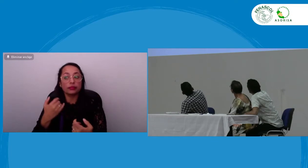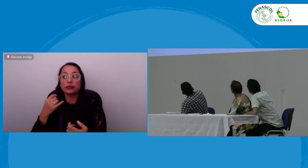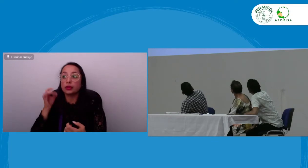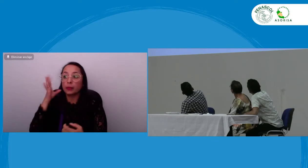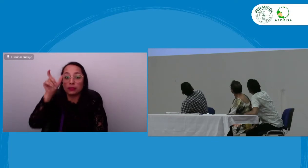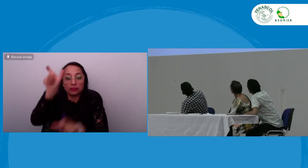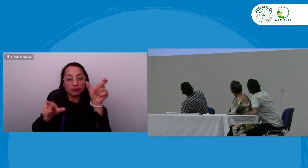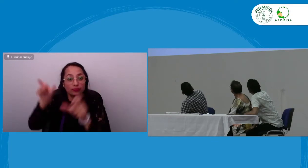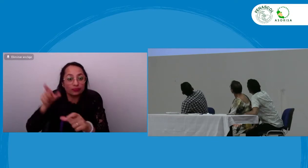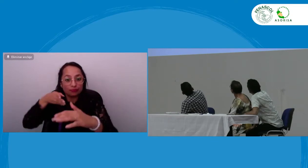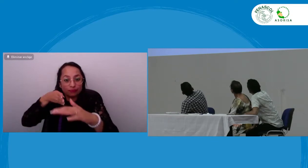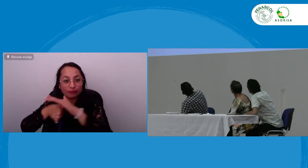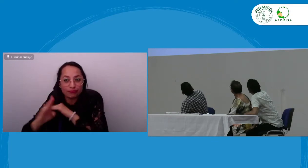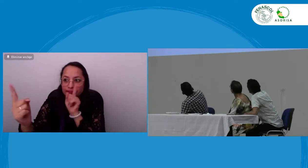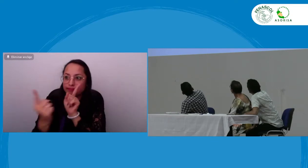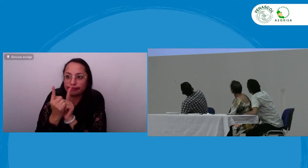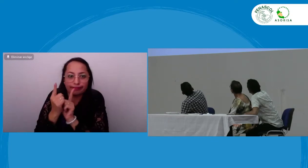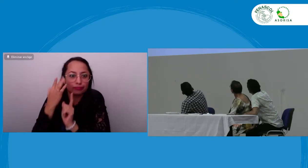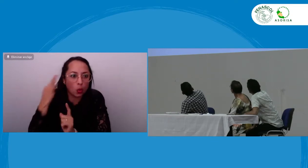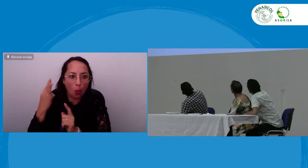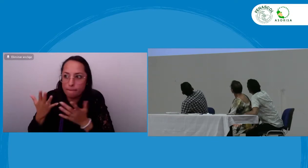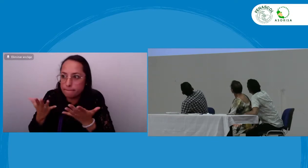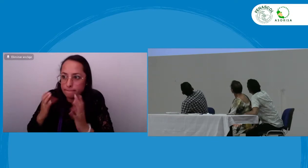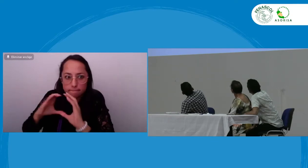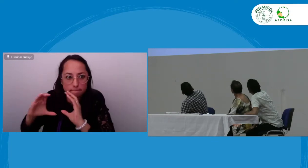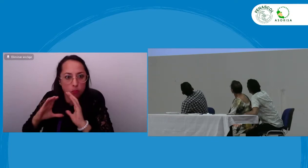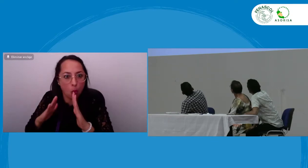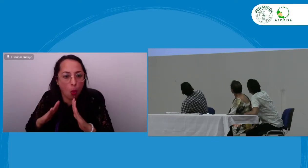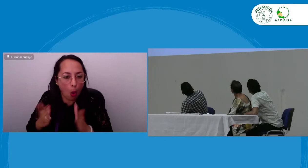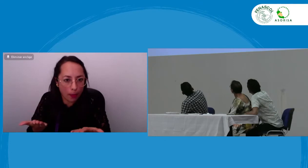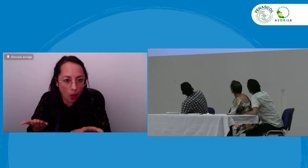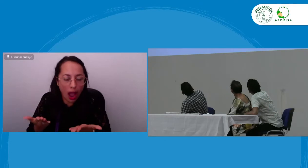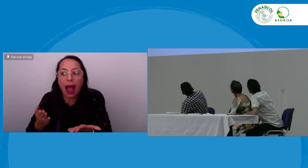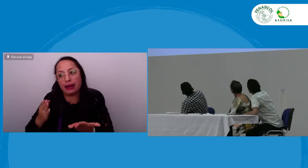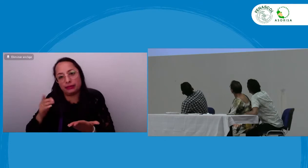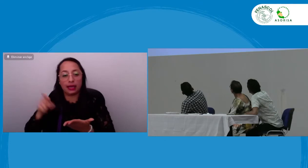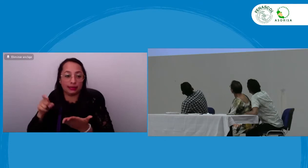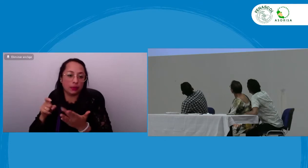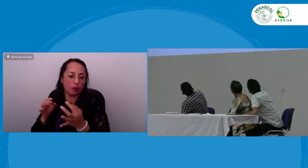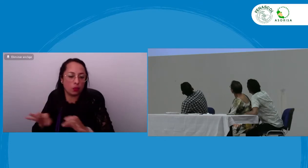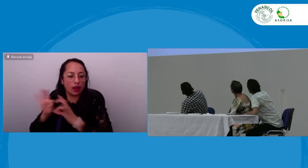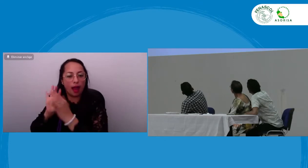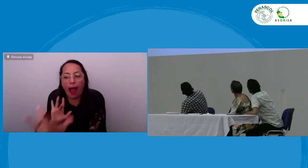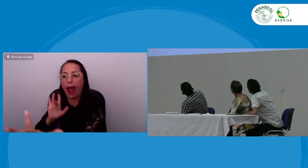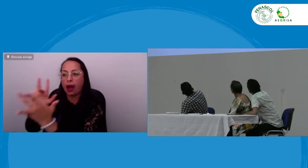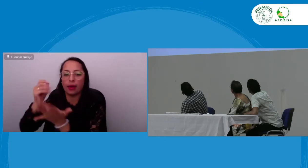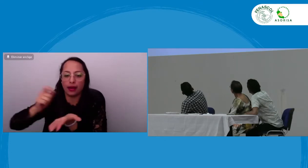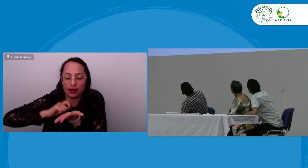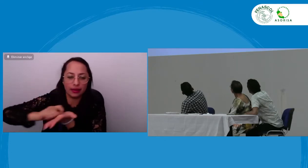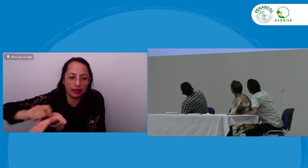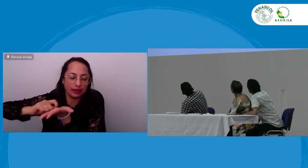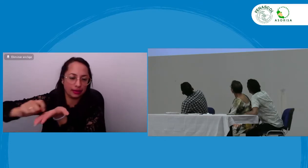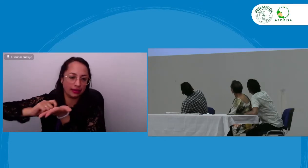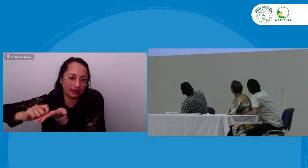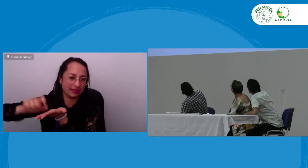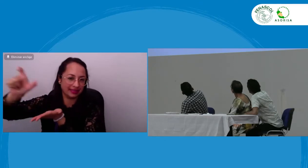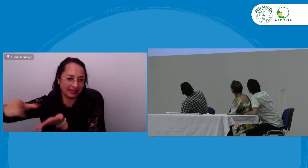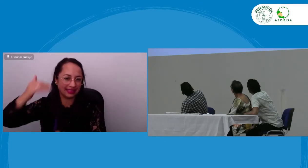escrito y hay algunas veces que las personas sordas se encuentran con las personas oyentes y hacen uso de este recurso